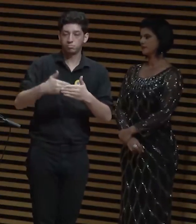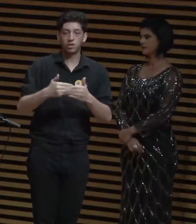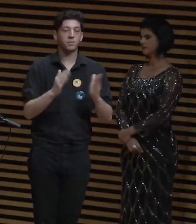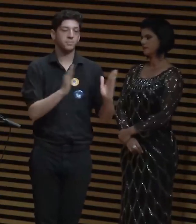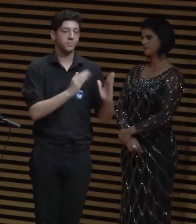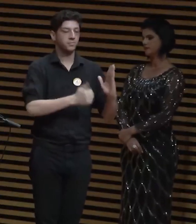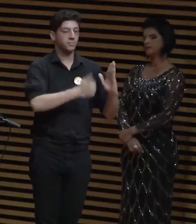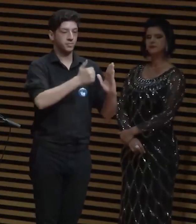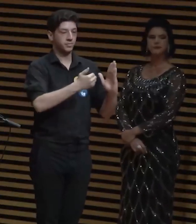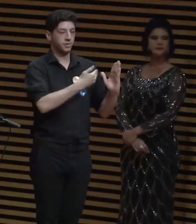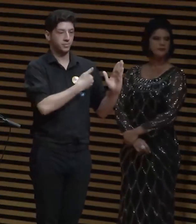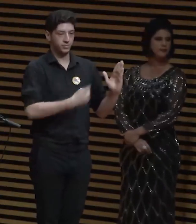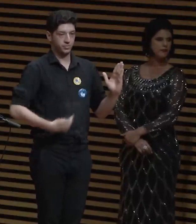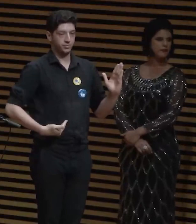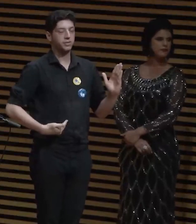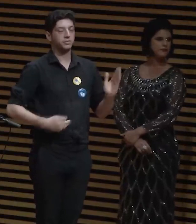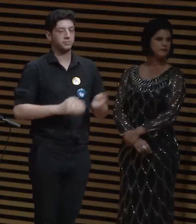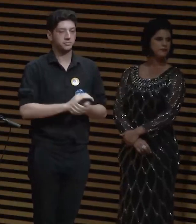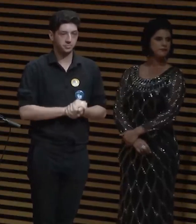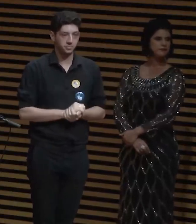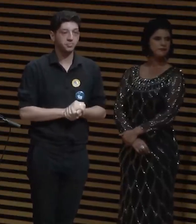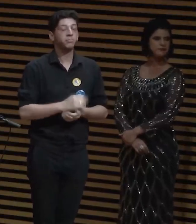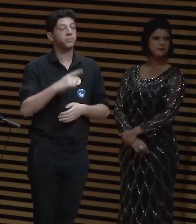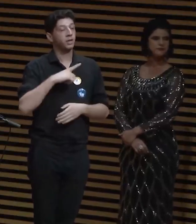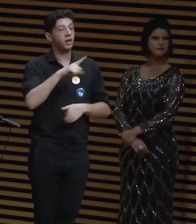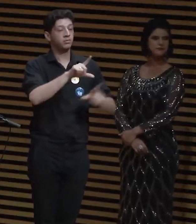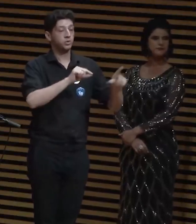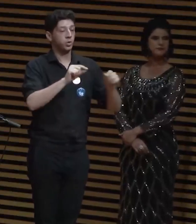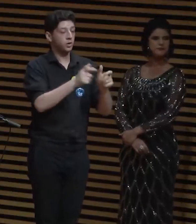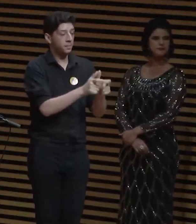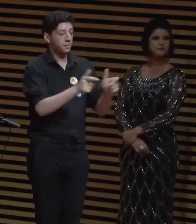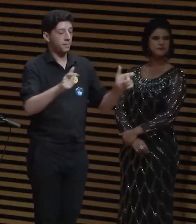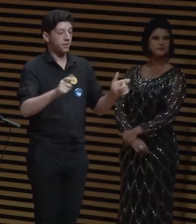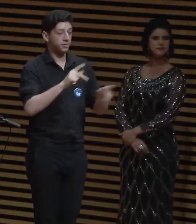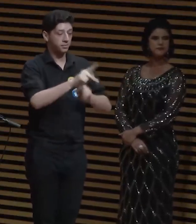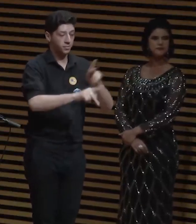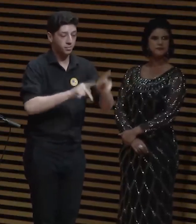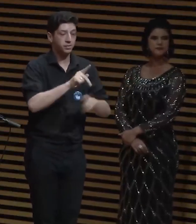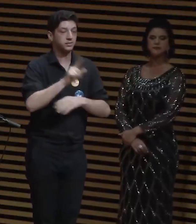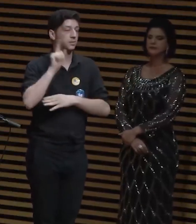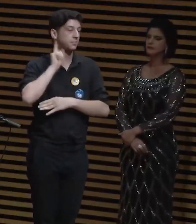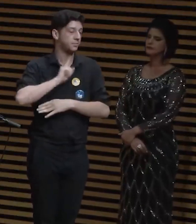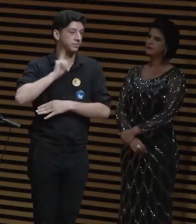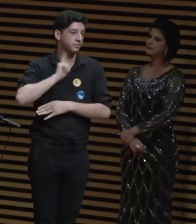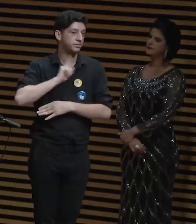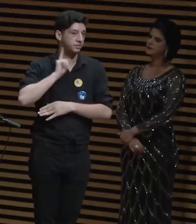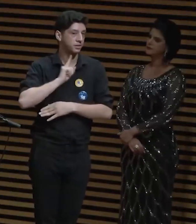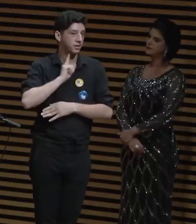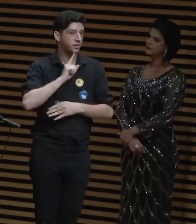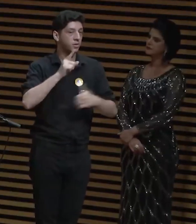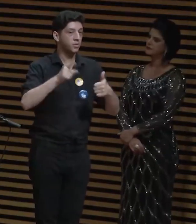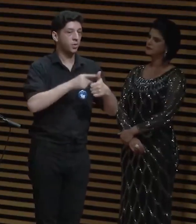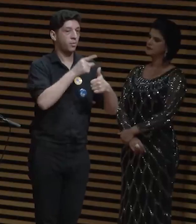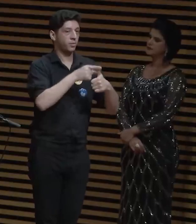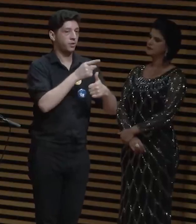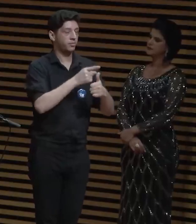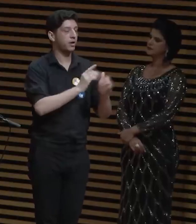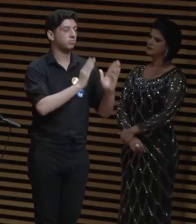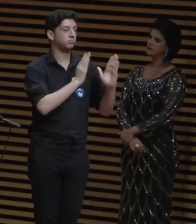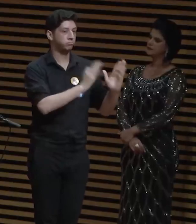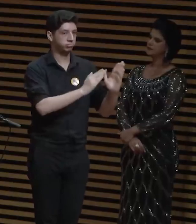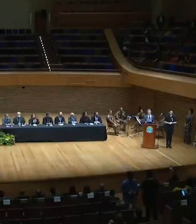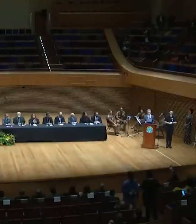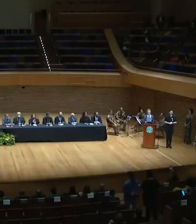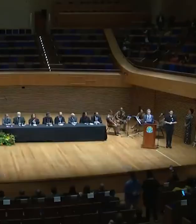primeiro governo, que foi escolhido pela maioria dos mineiros já em primeiro turno para